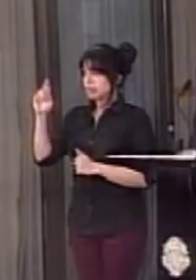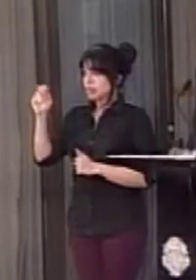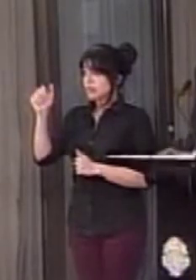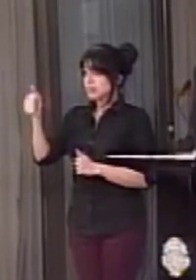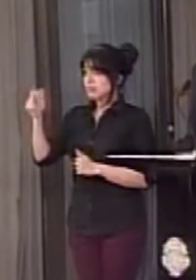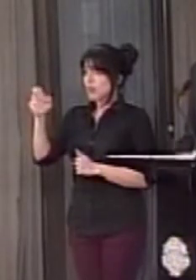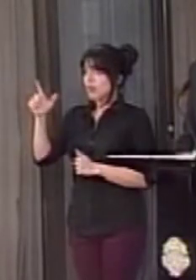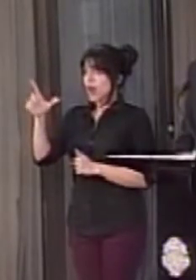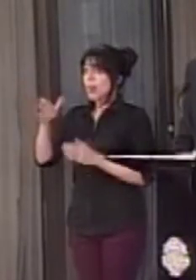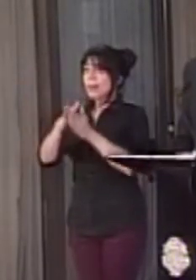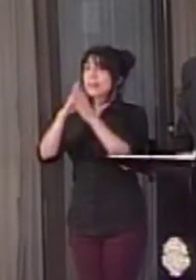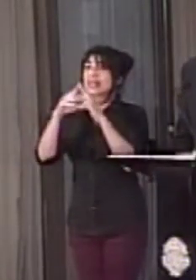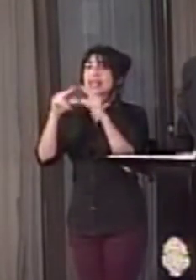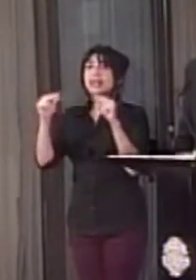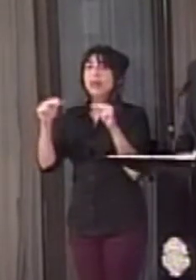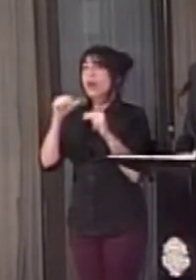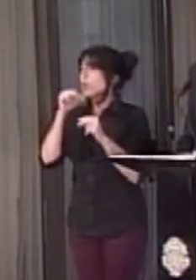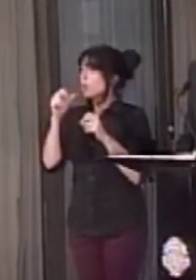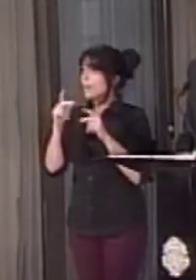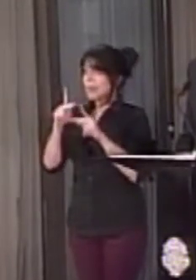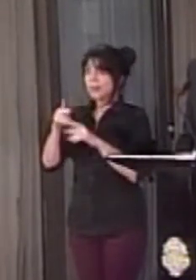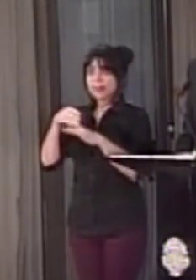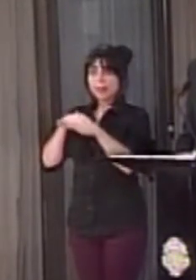¿Qué pasa